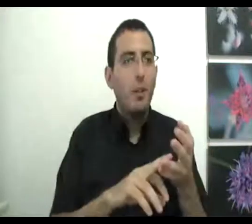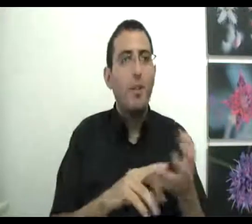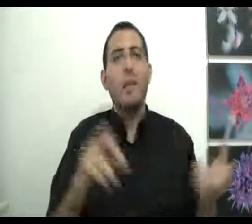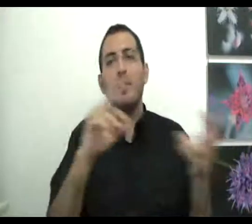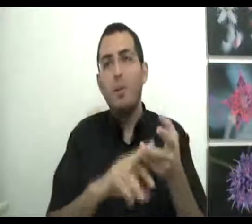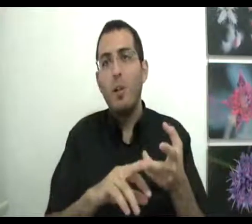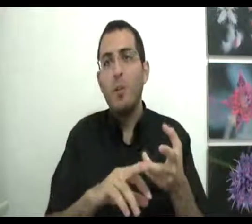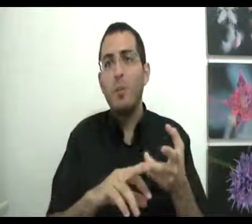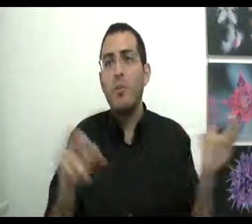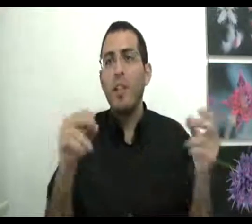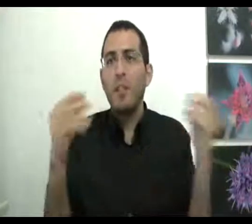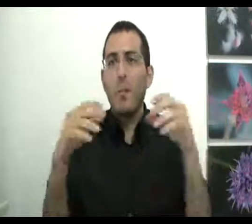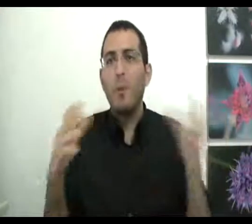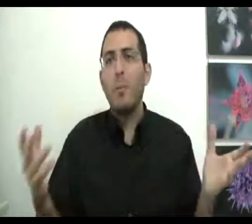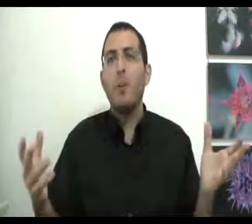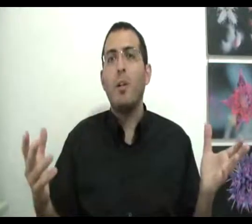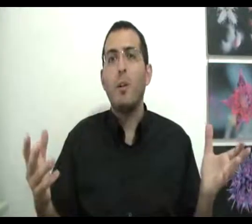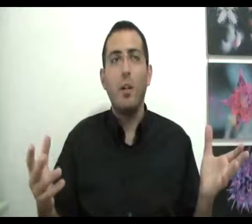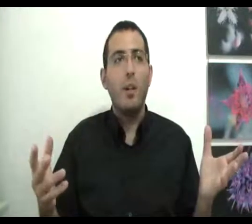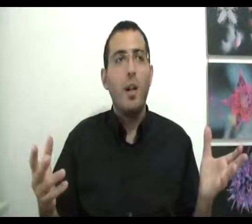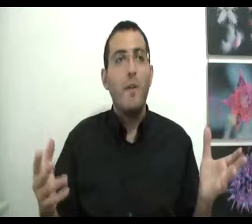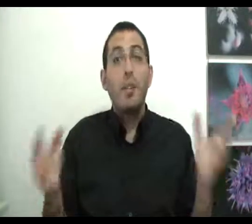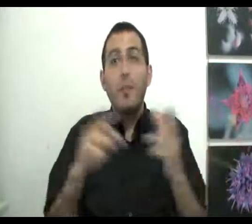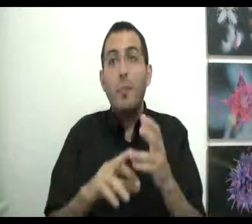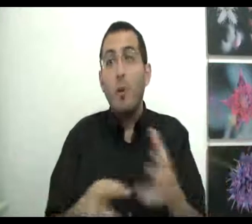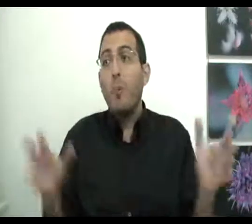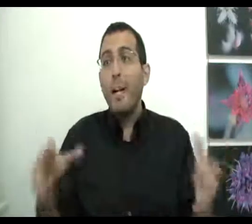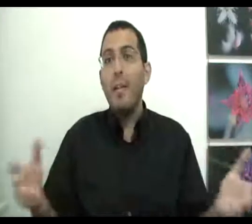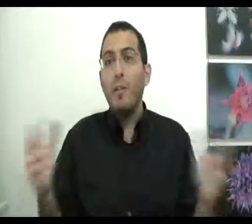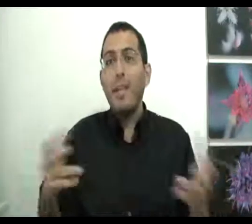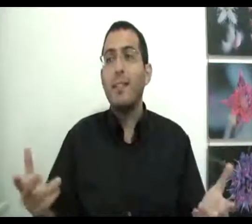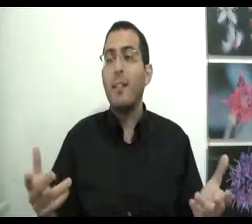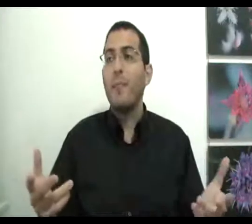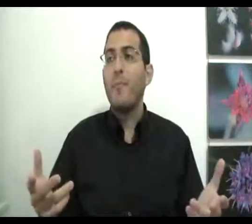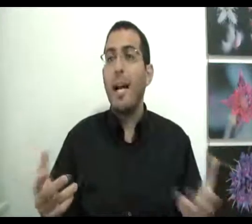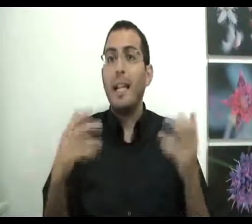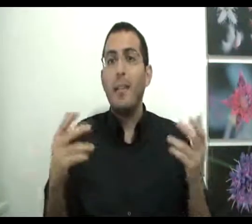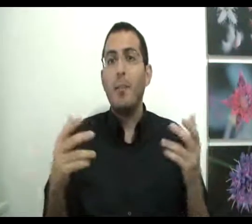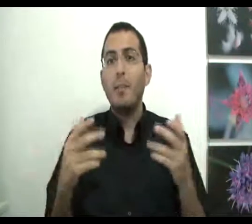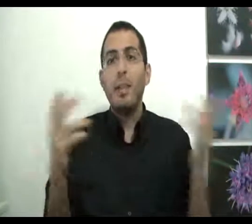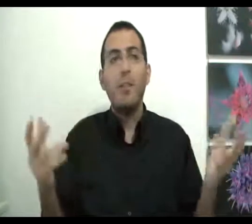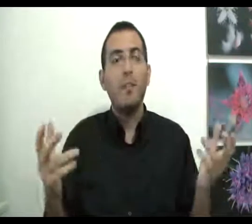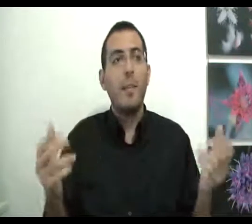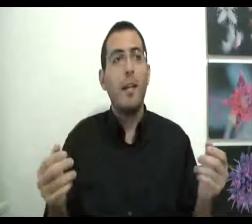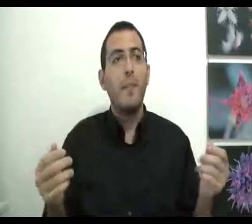יכול הוא יותר ויותר ברור לו מה הוא לא יכול ויותר ויותר בור לו מה ראל לו ומה חסר לו הילד לא מה؟ תן לו את הדברים האלה